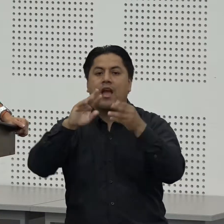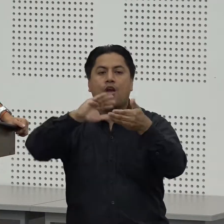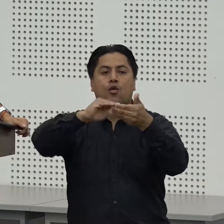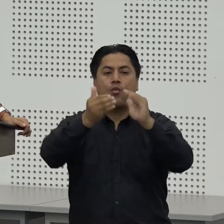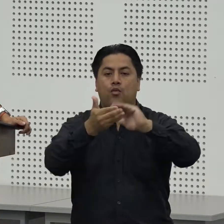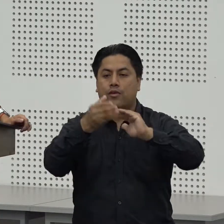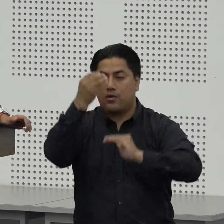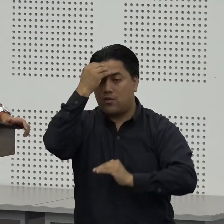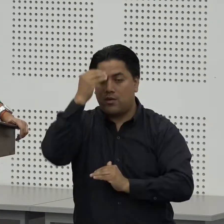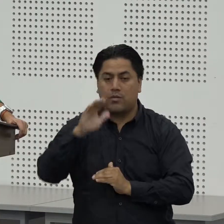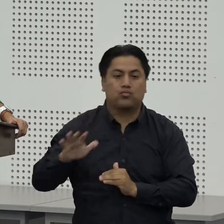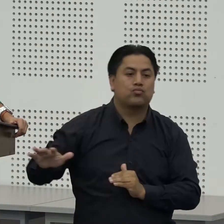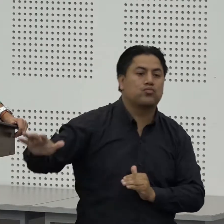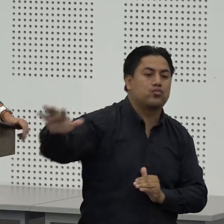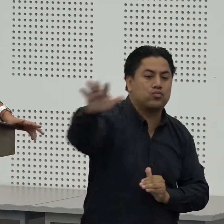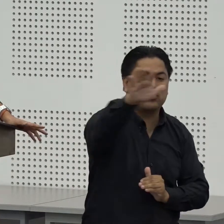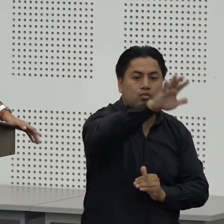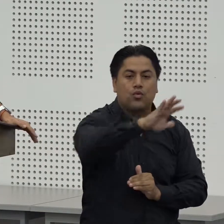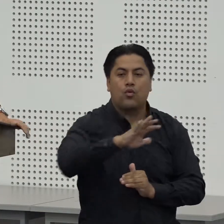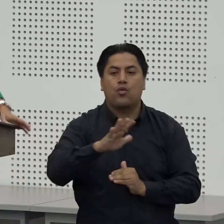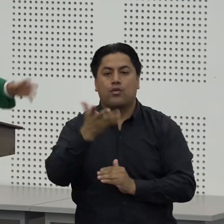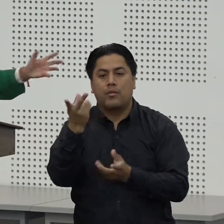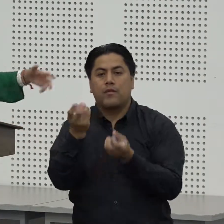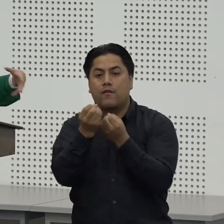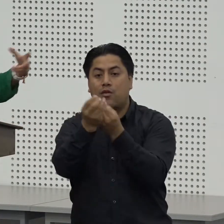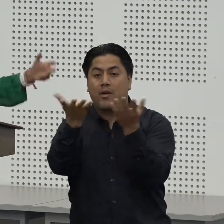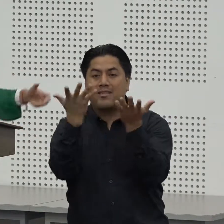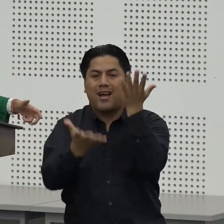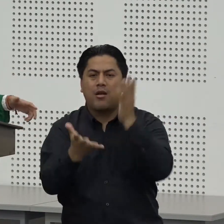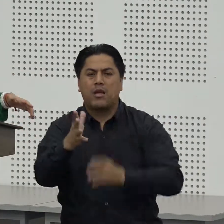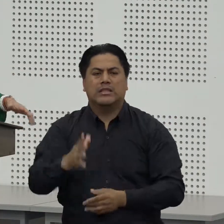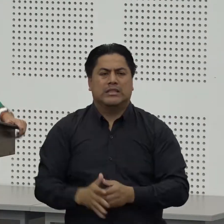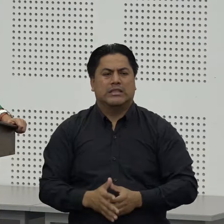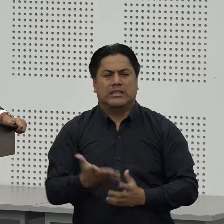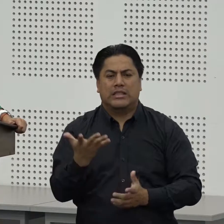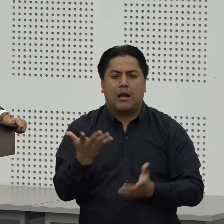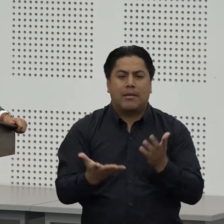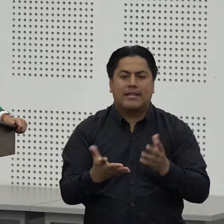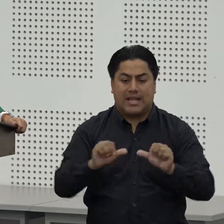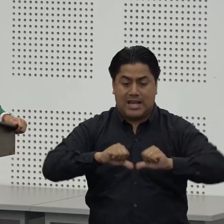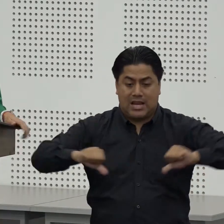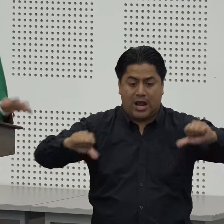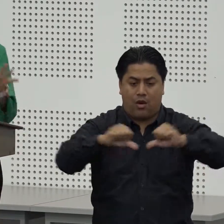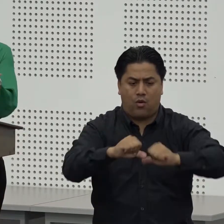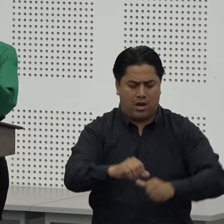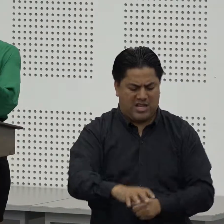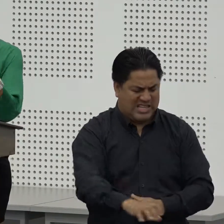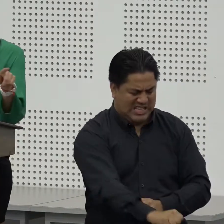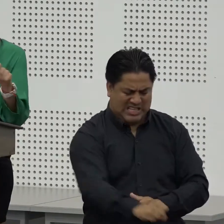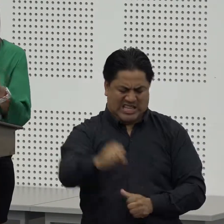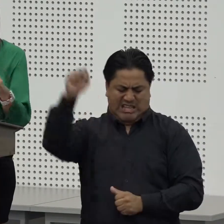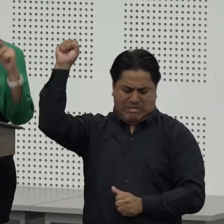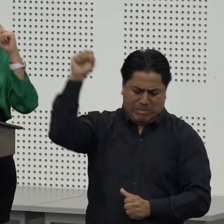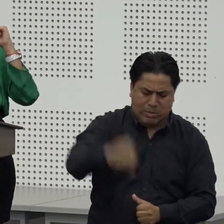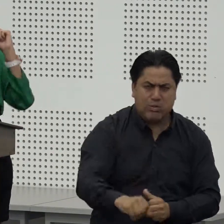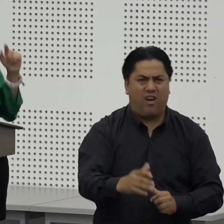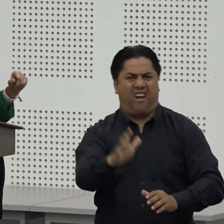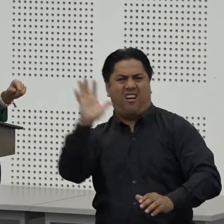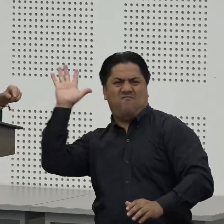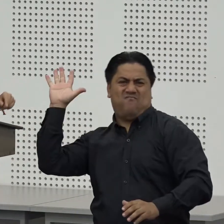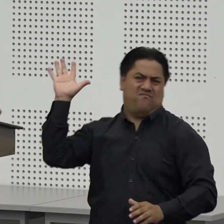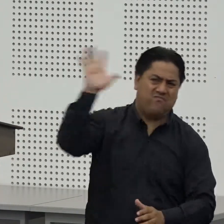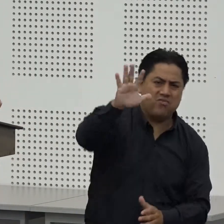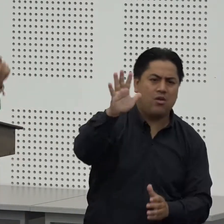educativa y no hacer sonidos fuertes como por ejemplo portazos o jalar sillas dentro del aula ya que algunos de los compañeros que tienen